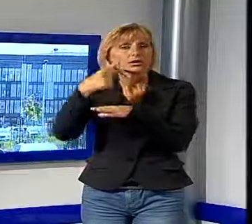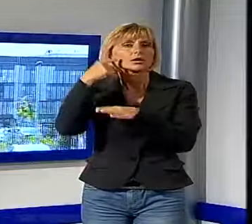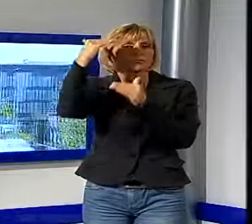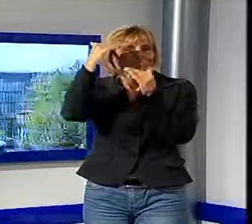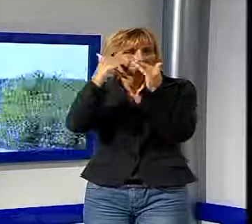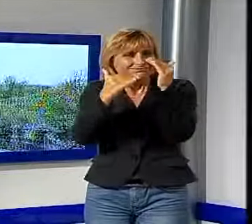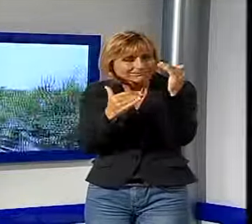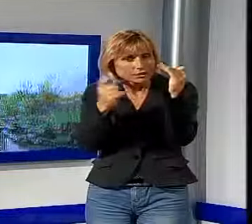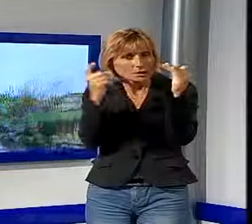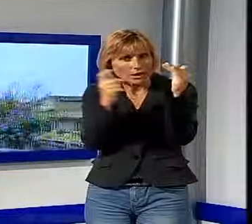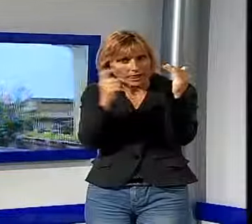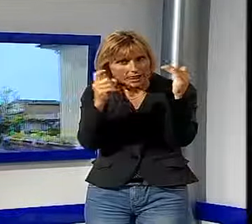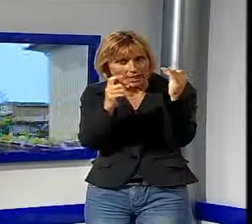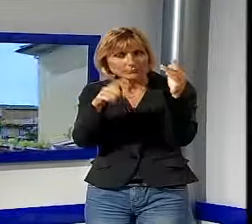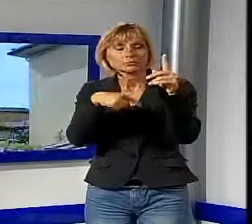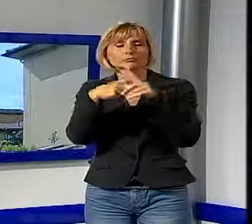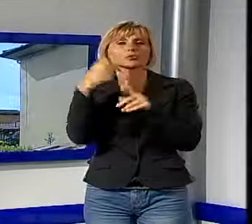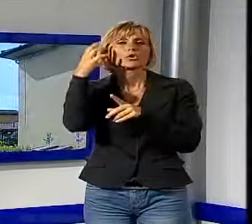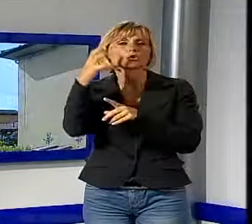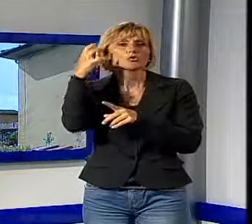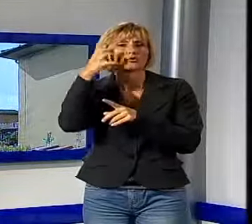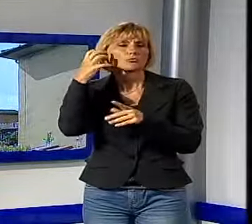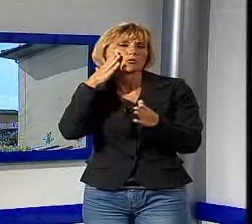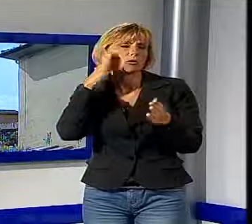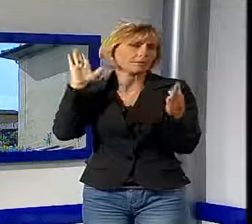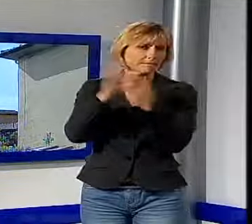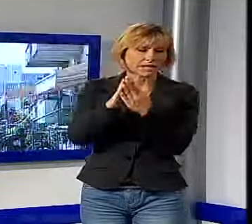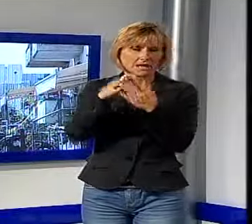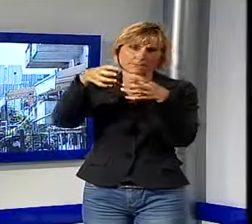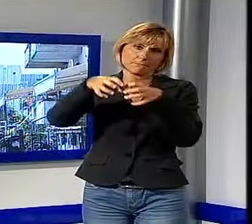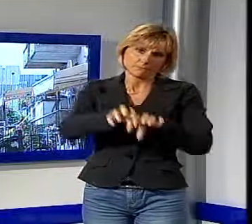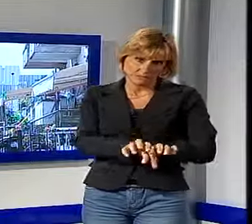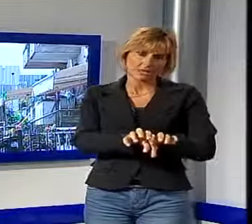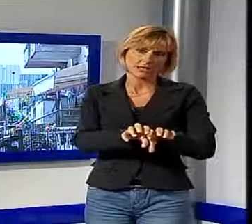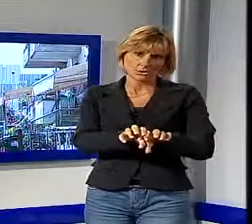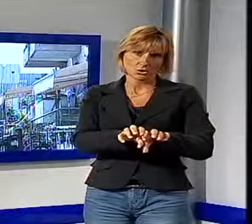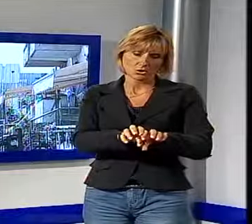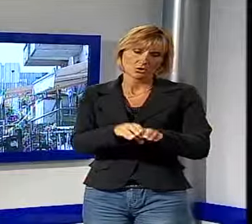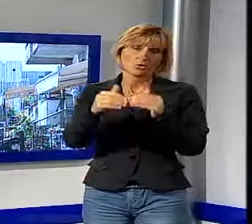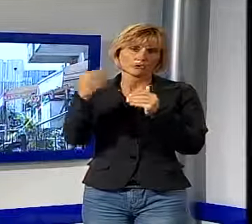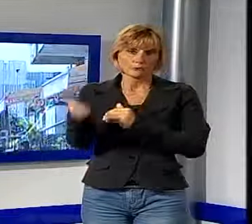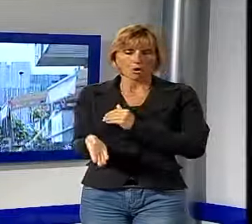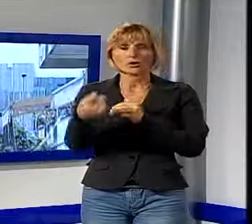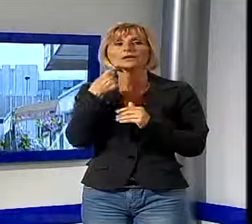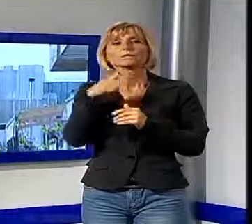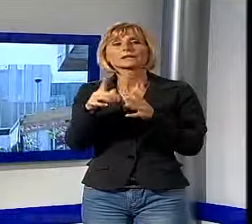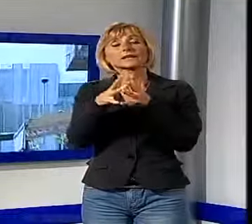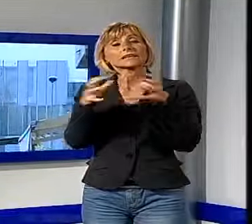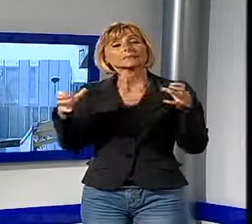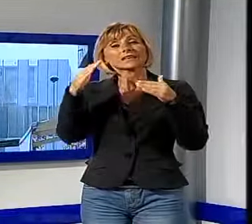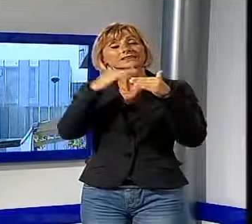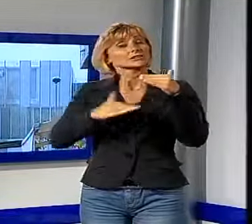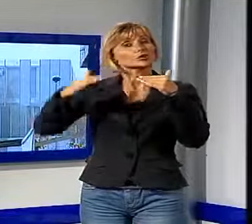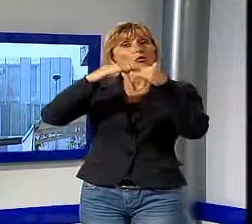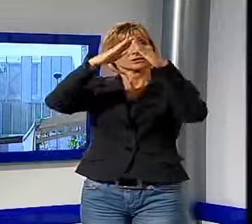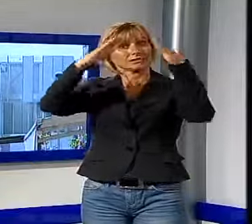tono e il volume delle sirene e rendere il suono meno impattante verso l'esterno. Per quanto riguarda gli impianti presenti sul tetto